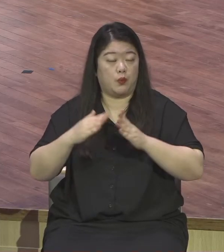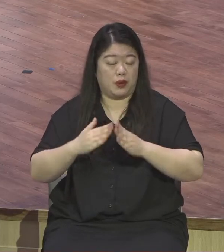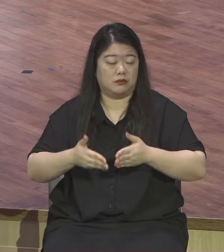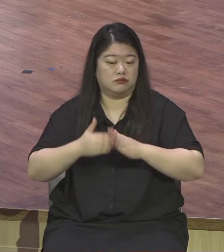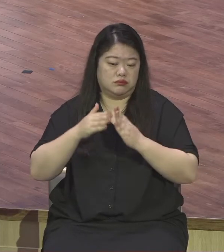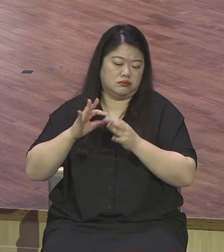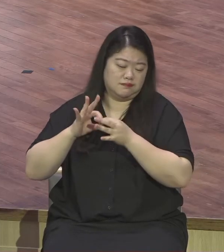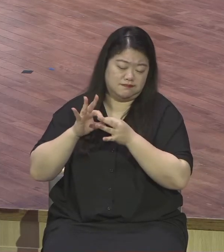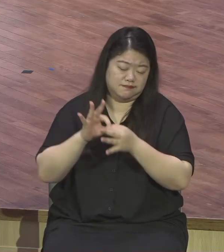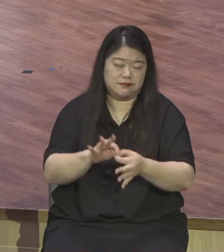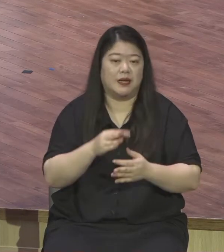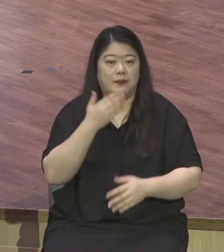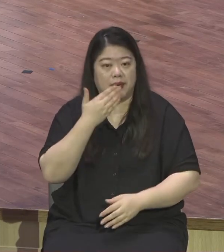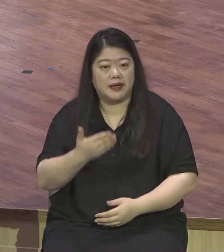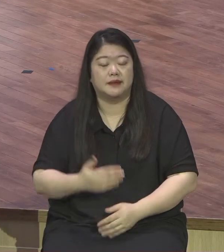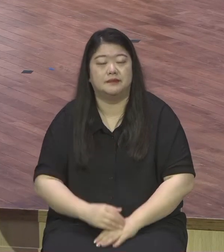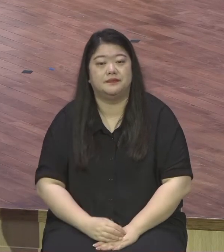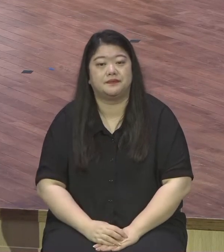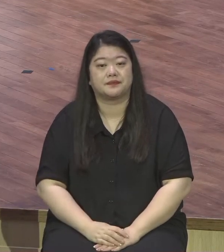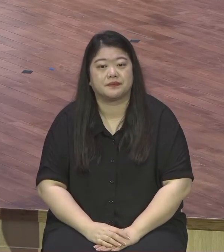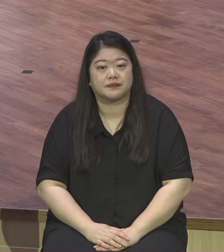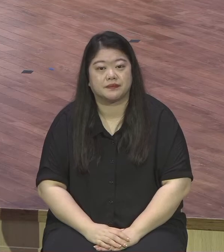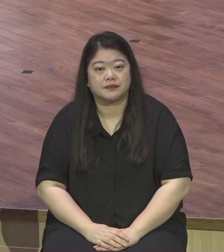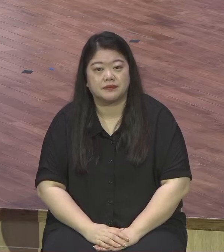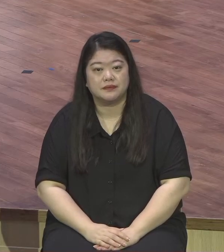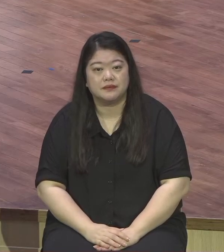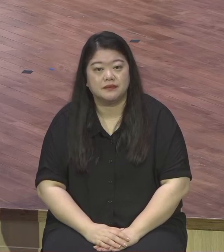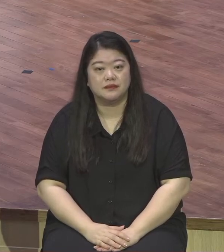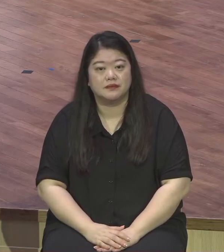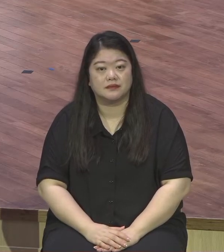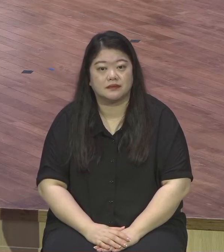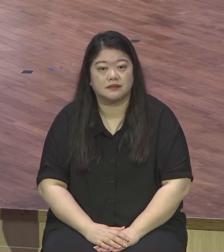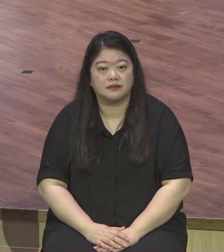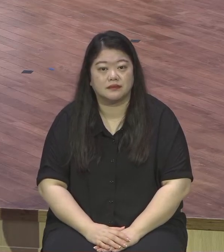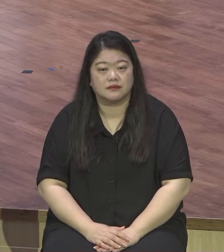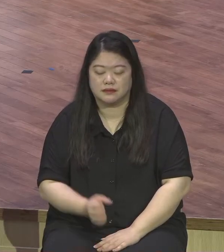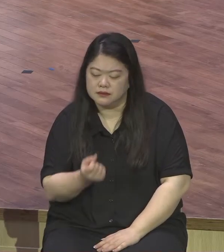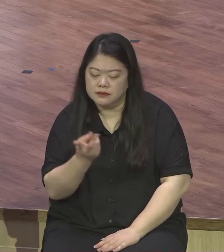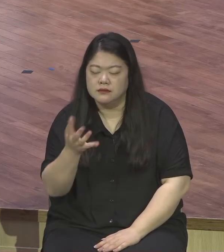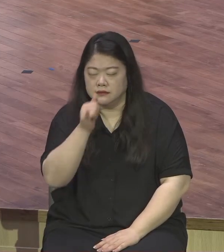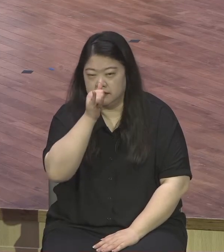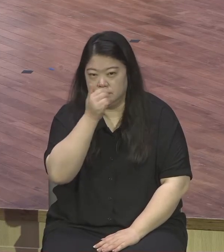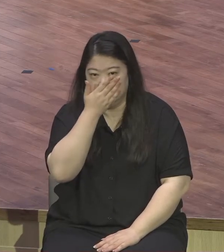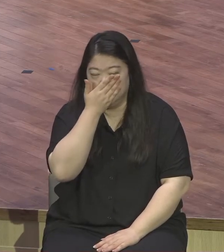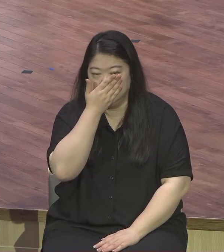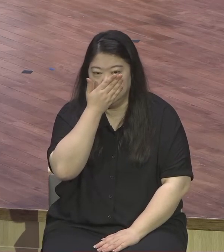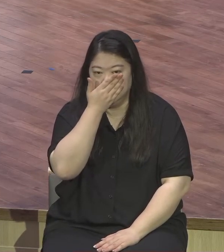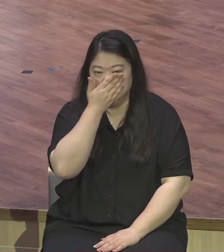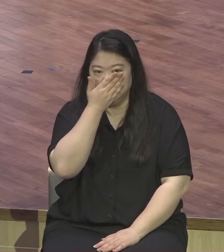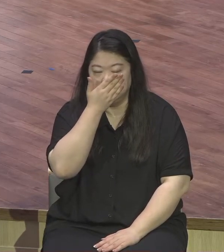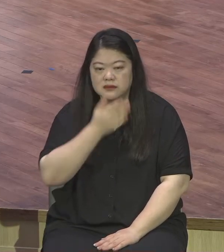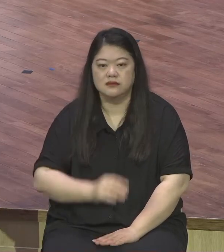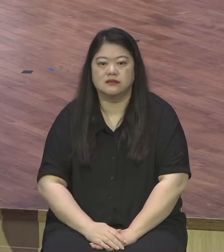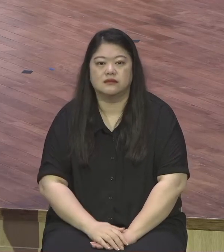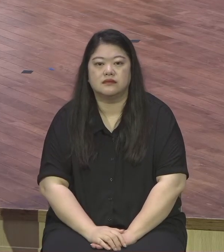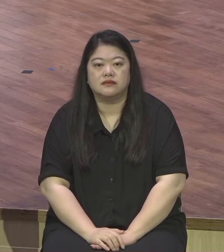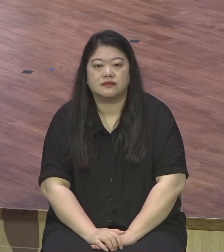헌신의 이름들 몇 사람 있습니다 물론 우리